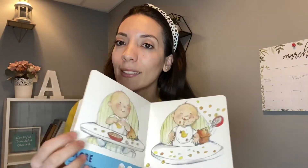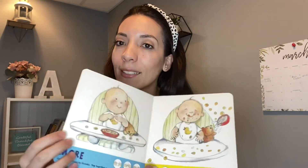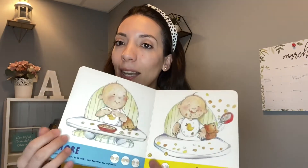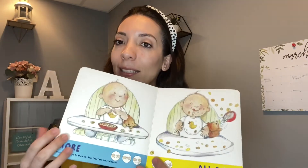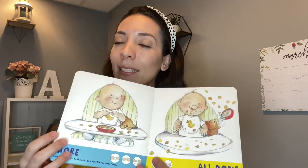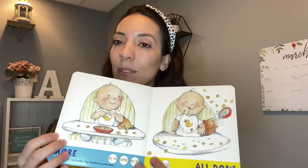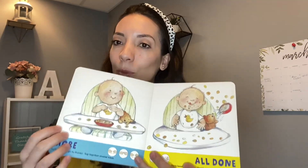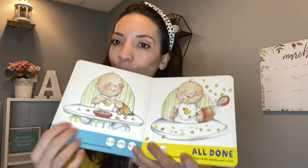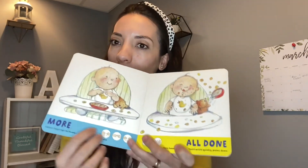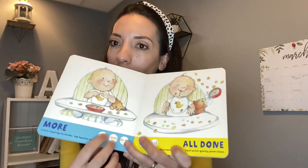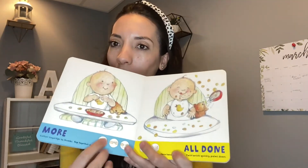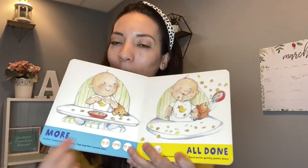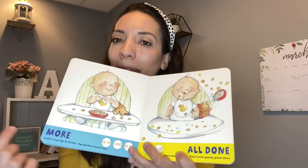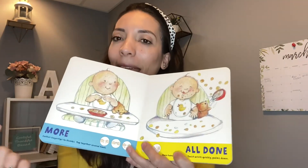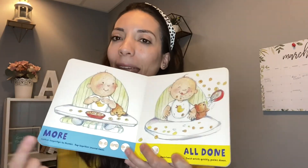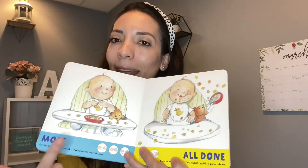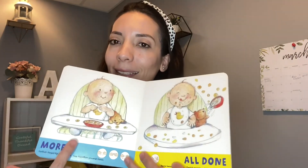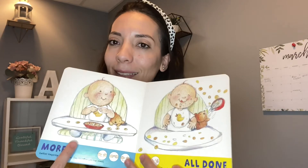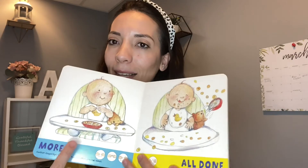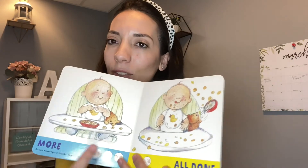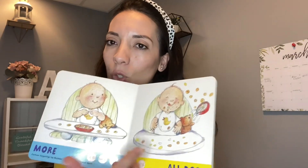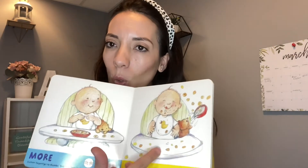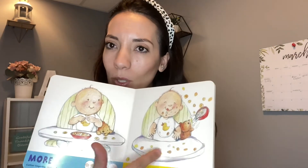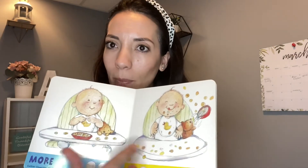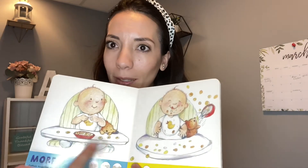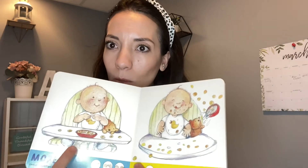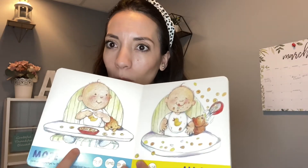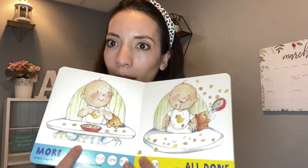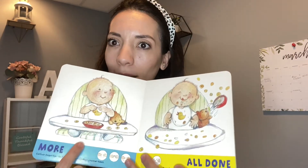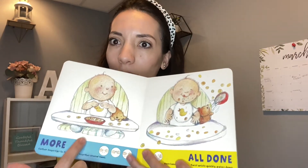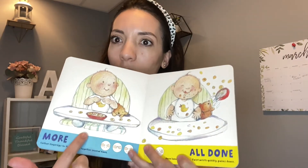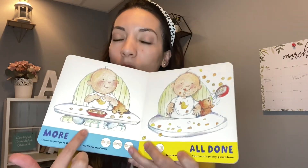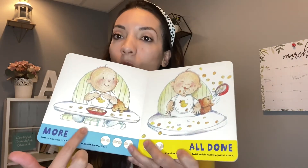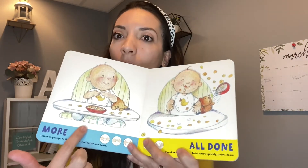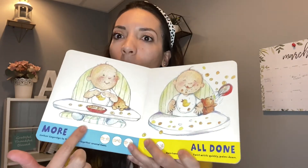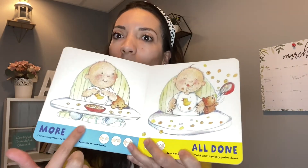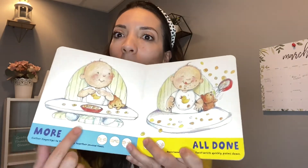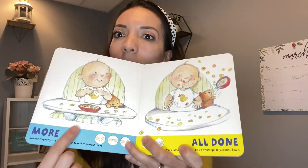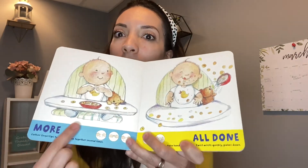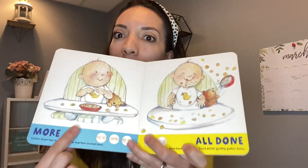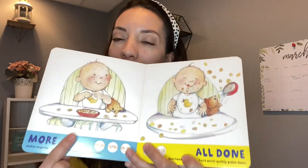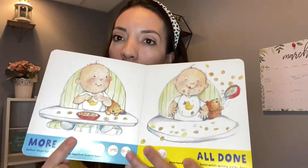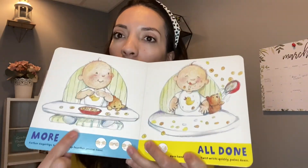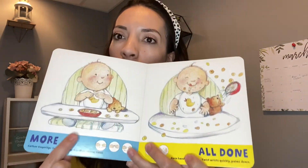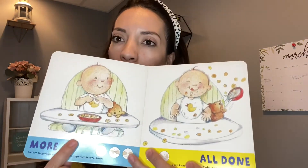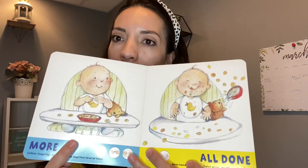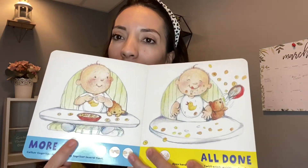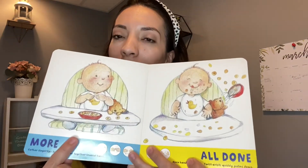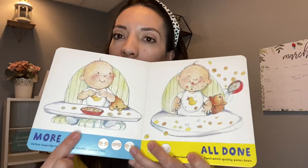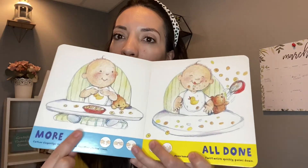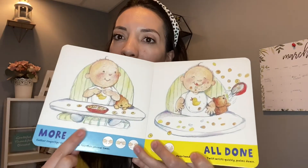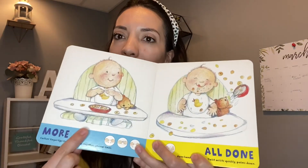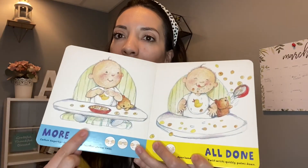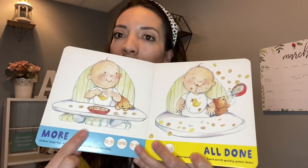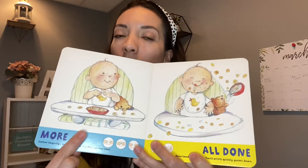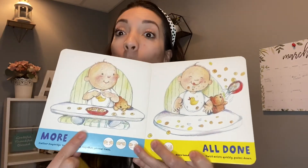señales y les mostraba estas dos en particular son como las más comunes y las más como